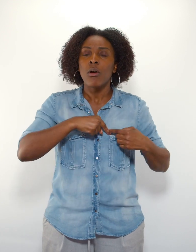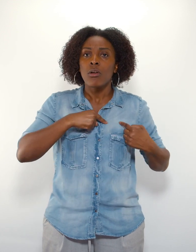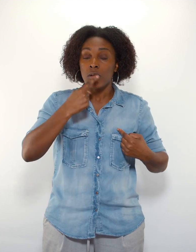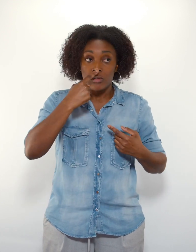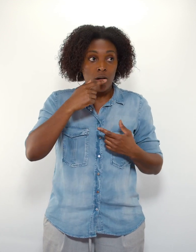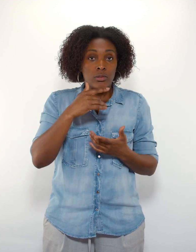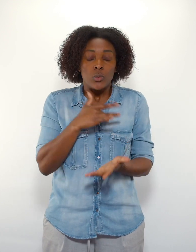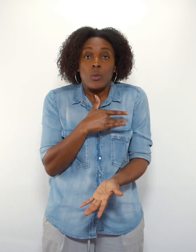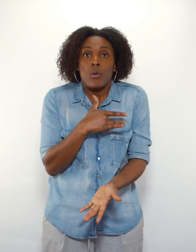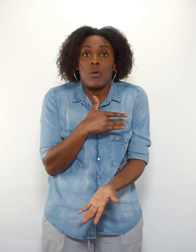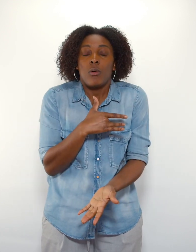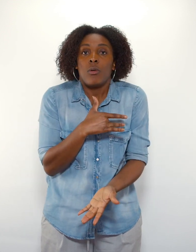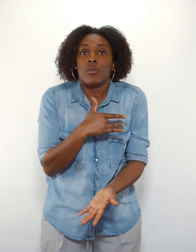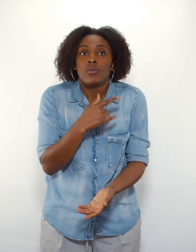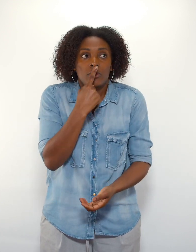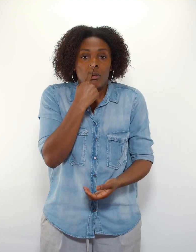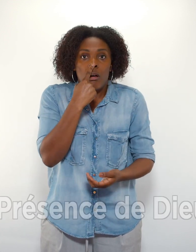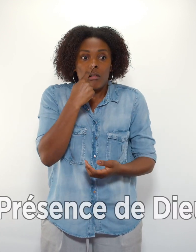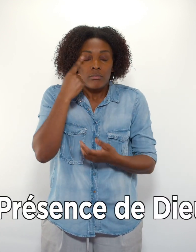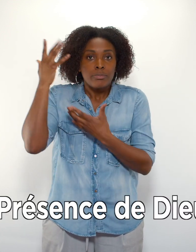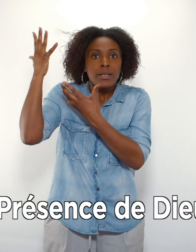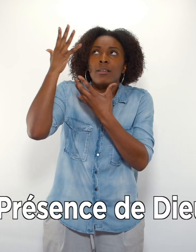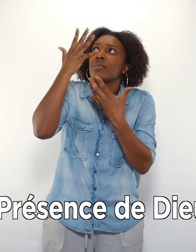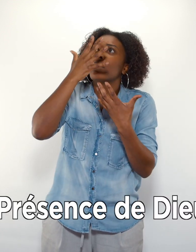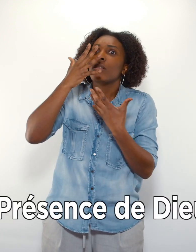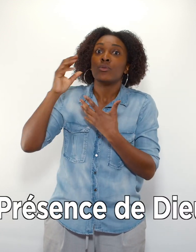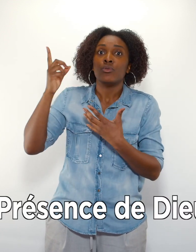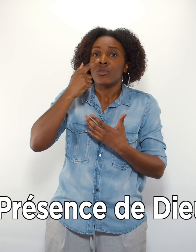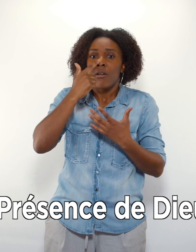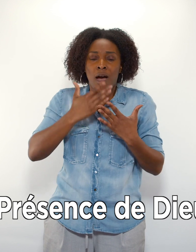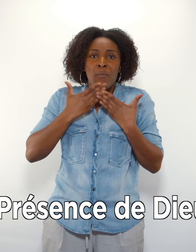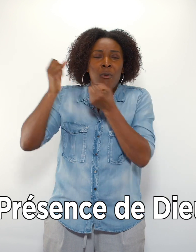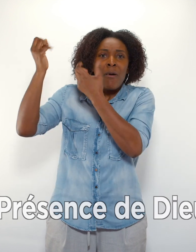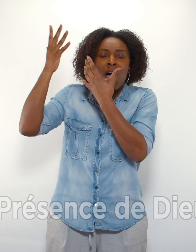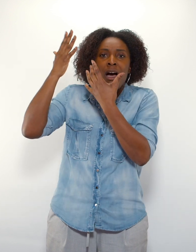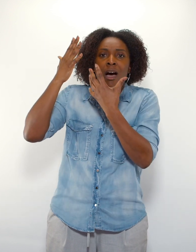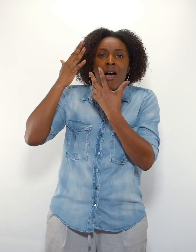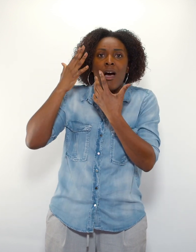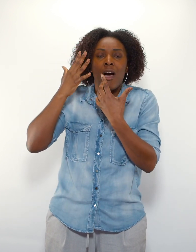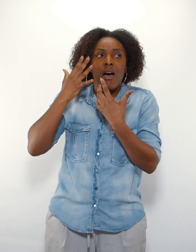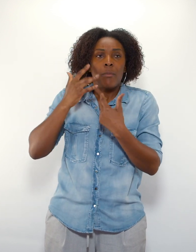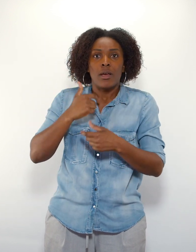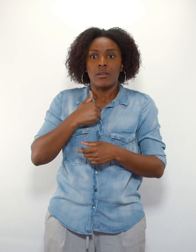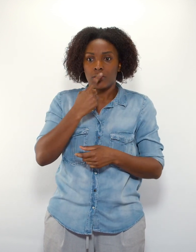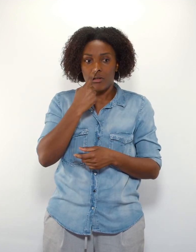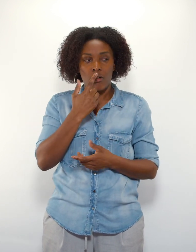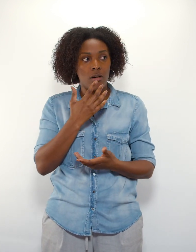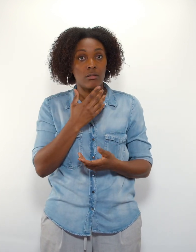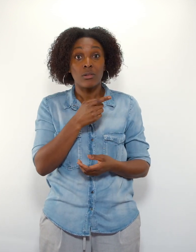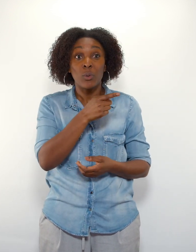passé. J'ai senti la présence de Dieu et j'ai senti l'amour de Dieu, mais surtout, je me suis dit une chose précise, si